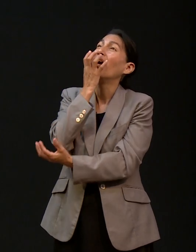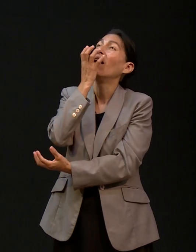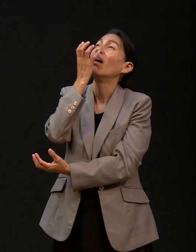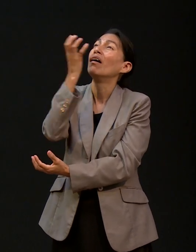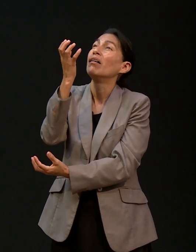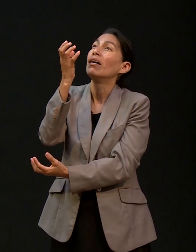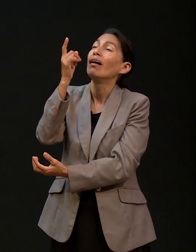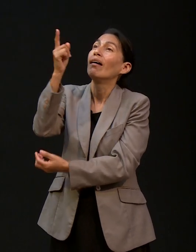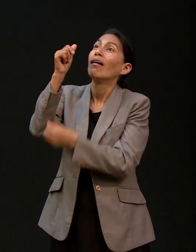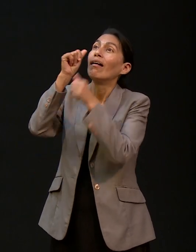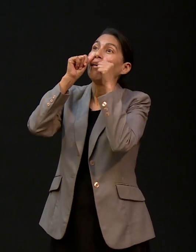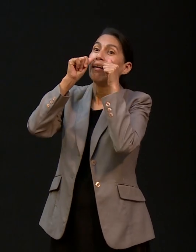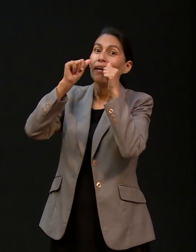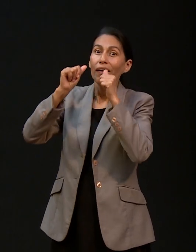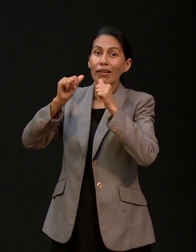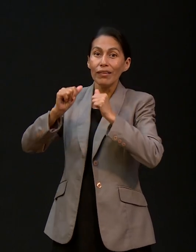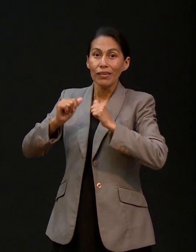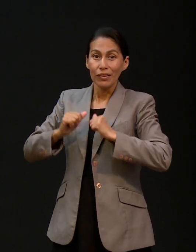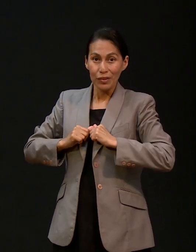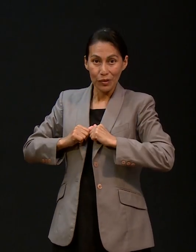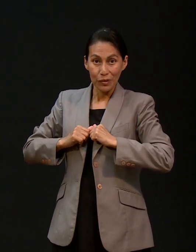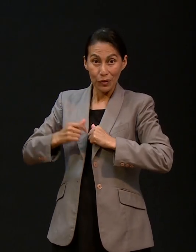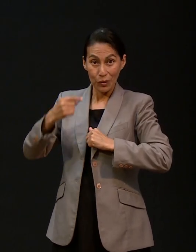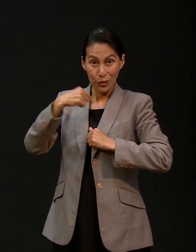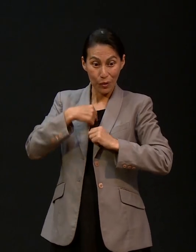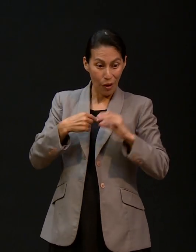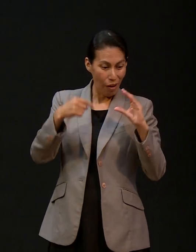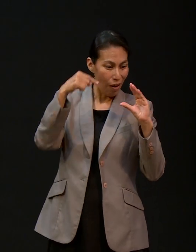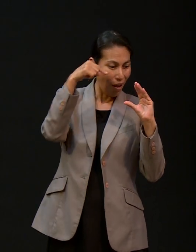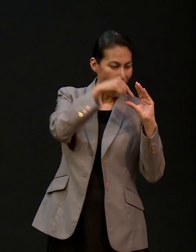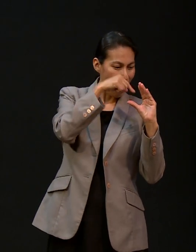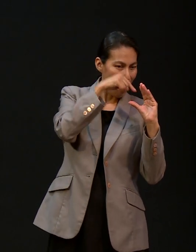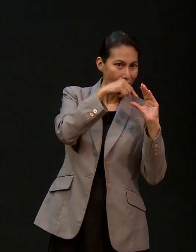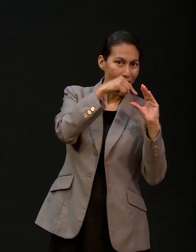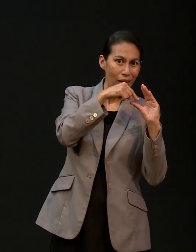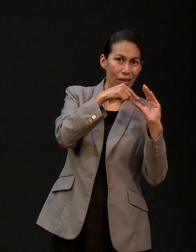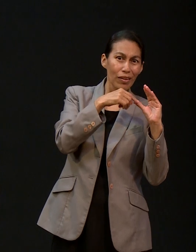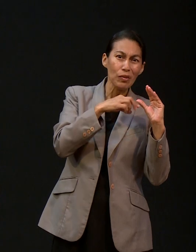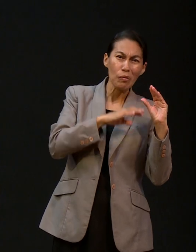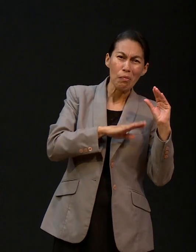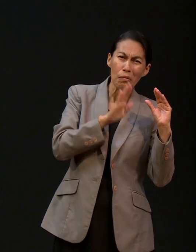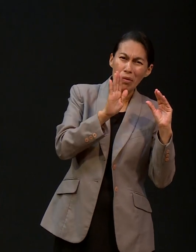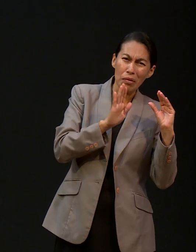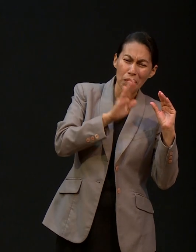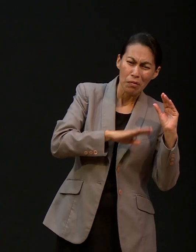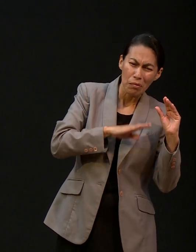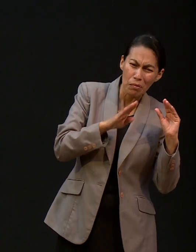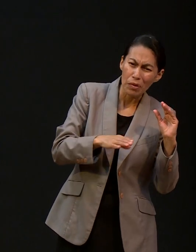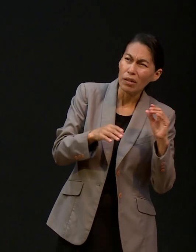Seol clamé y mi voz oíste amén qué seguridad queridos